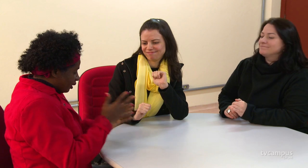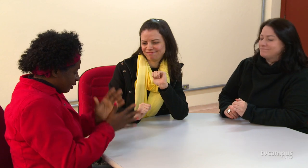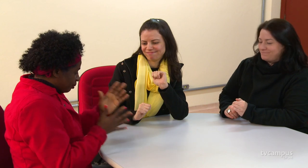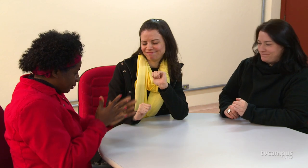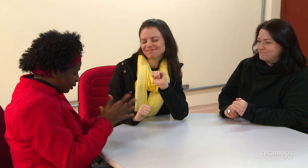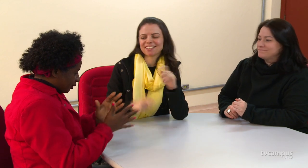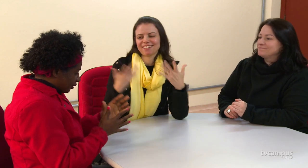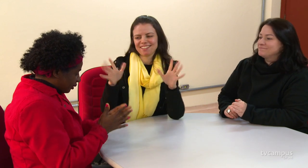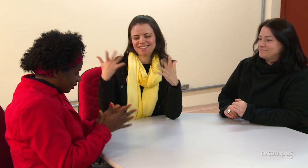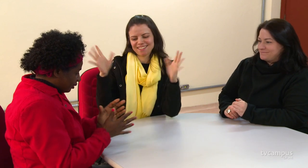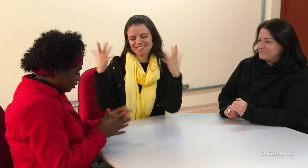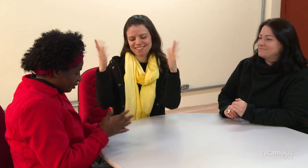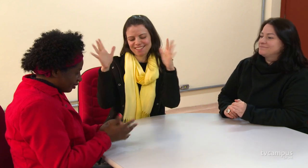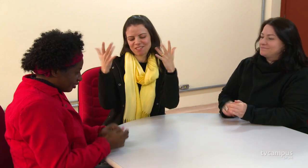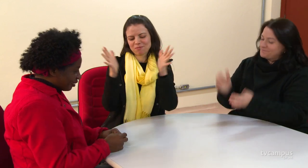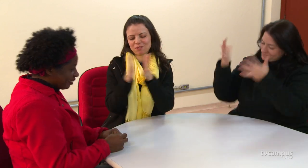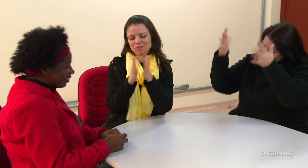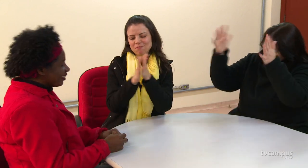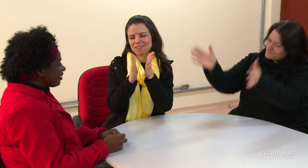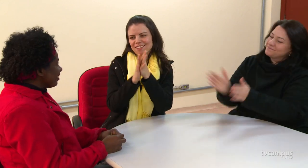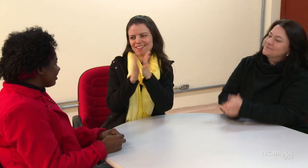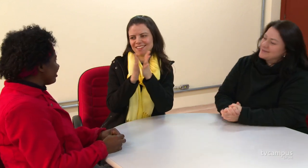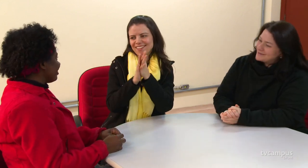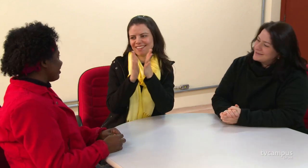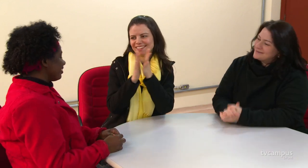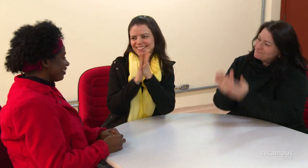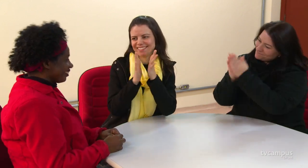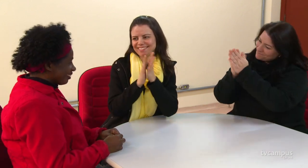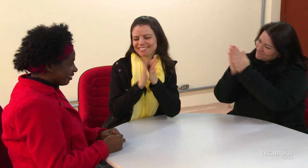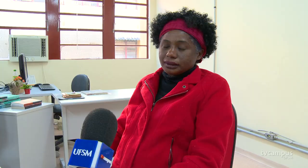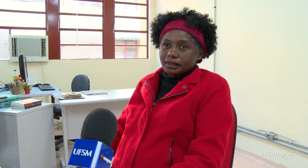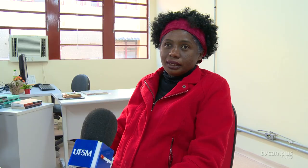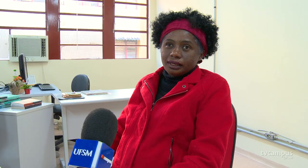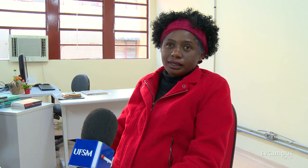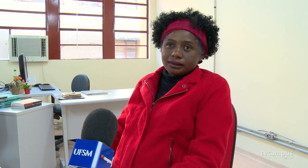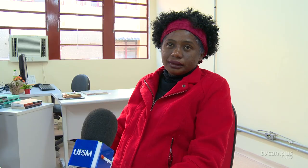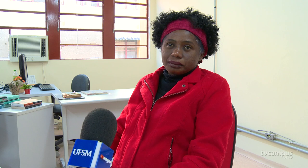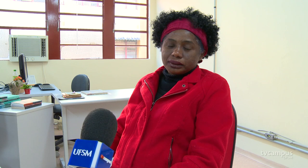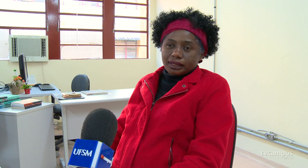A lição que ela pretende transmitir aos alunos é fruto de algo que aprende todos os dias.